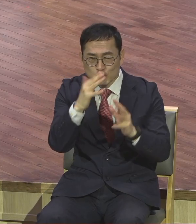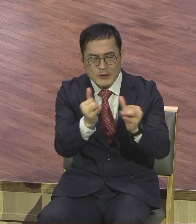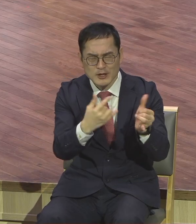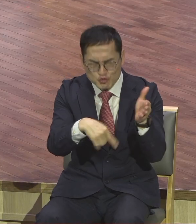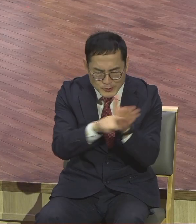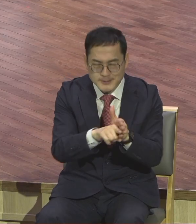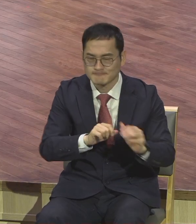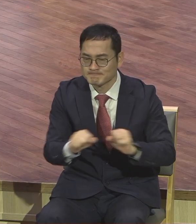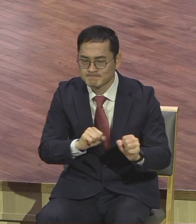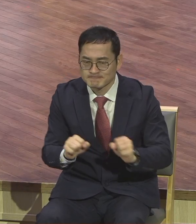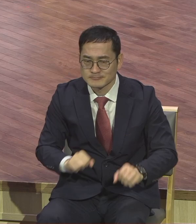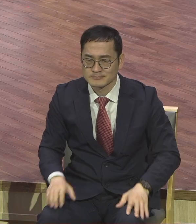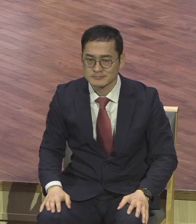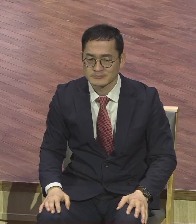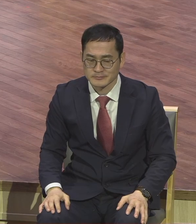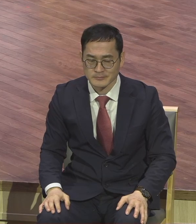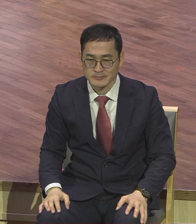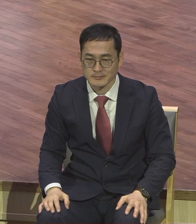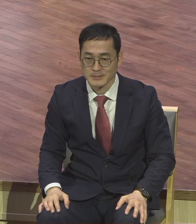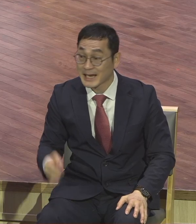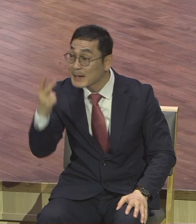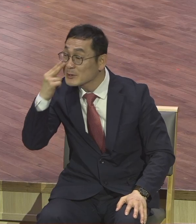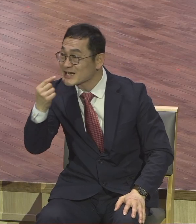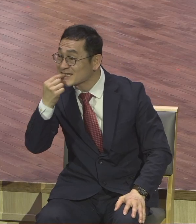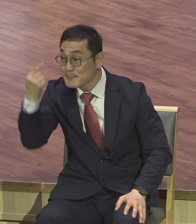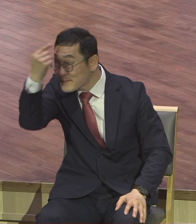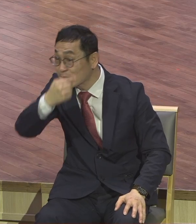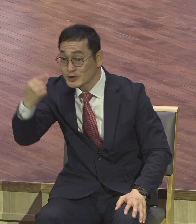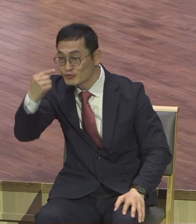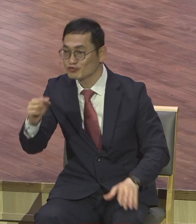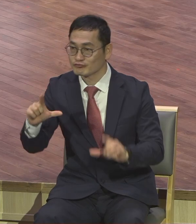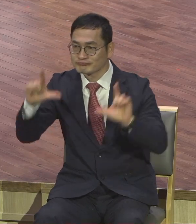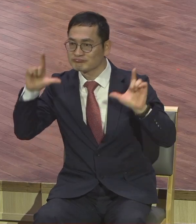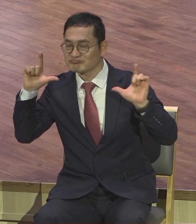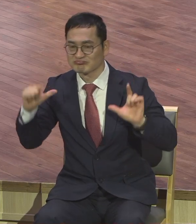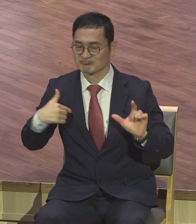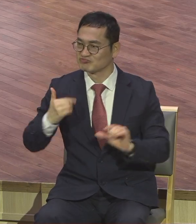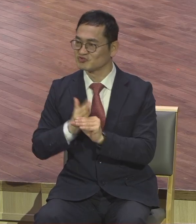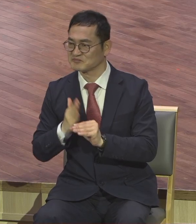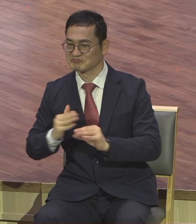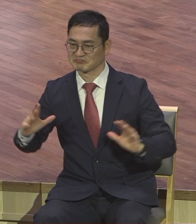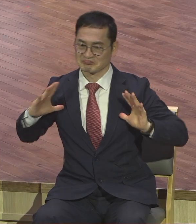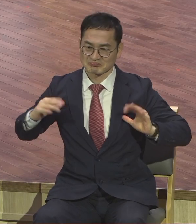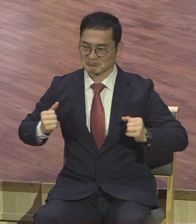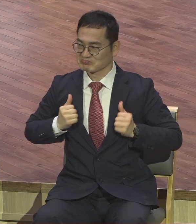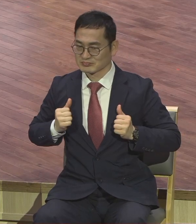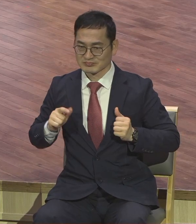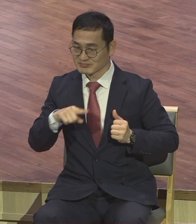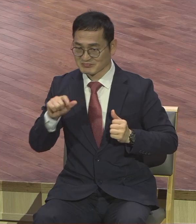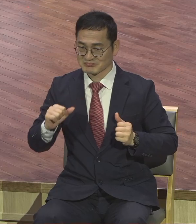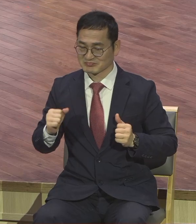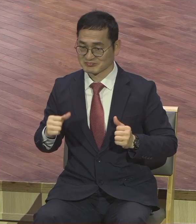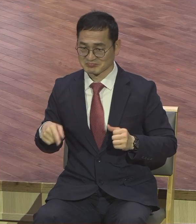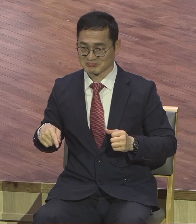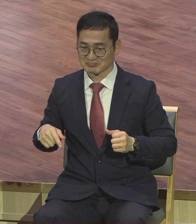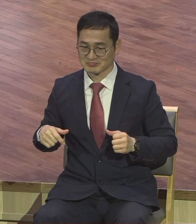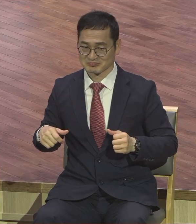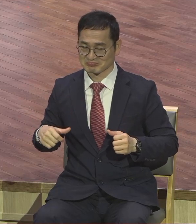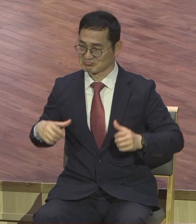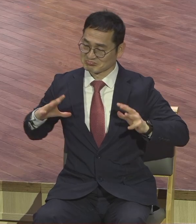백인 주장하는 미국의 그런 사람들처럼 일종의 비밀기어사 된 것 같은 역할을 했던 열심당원이